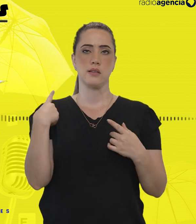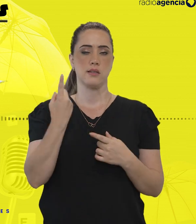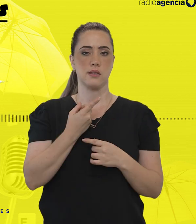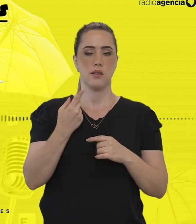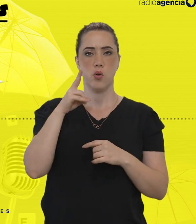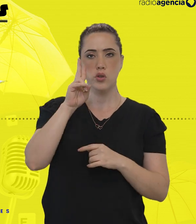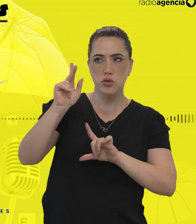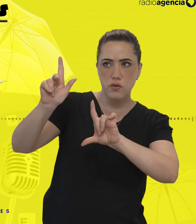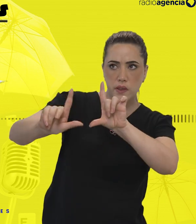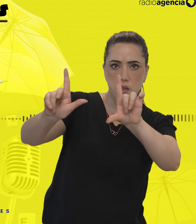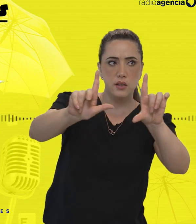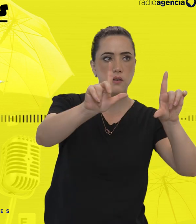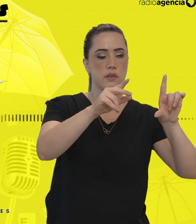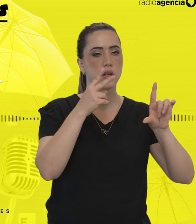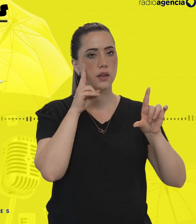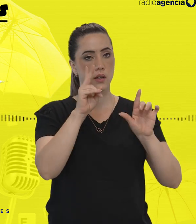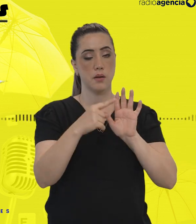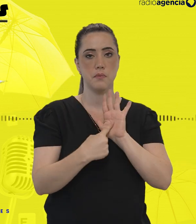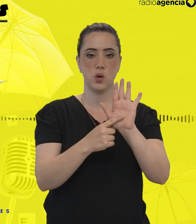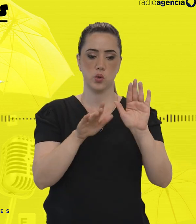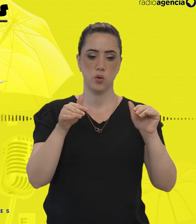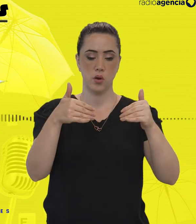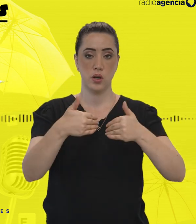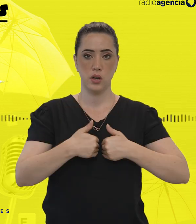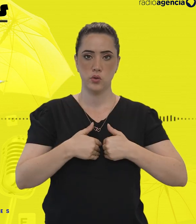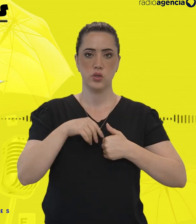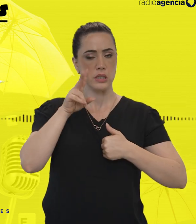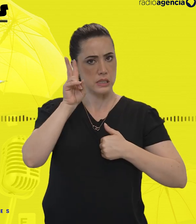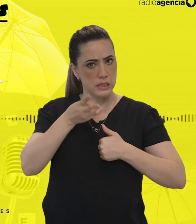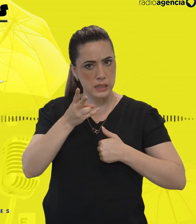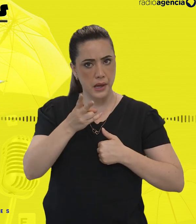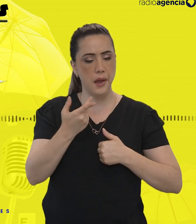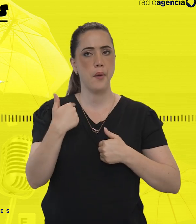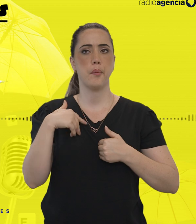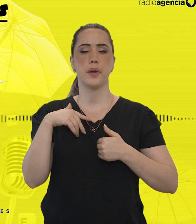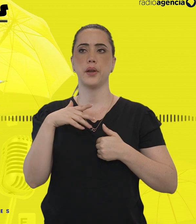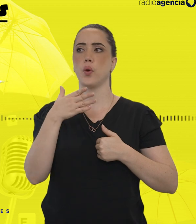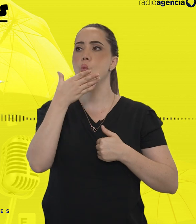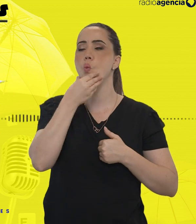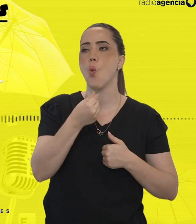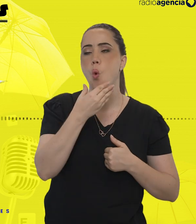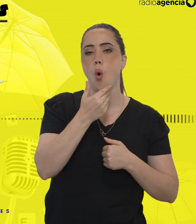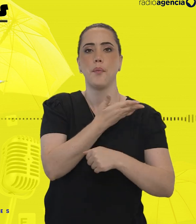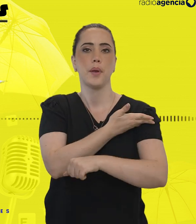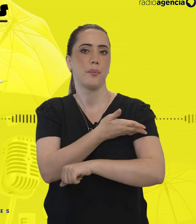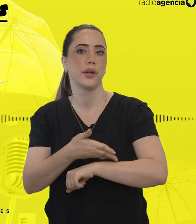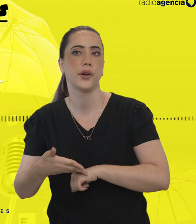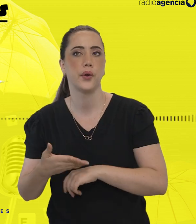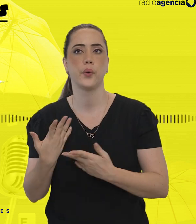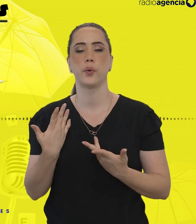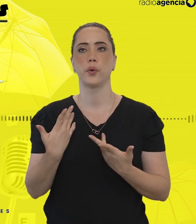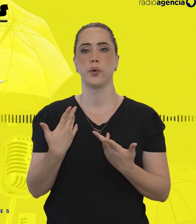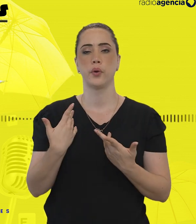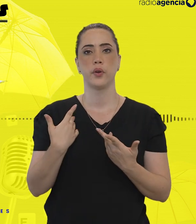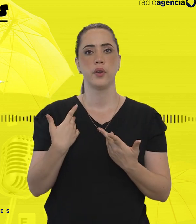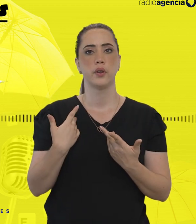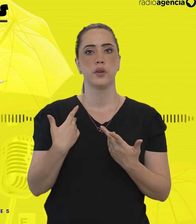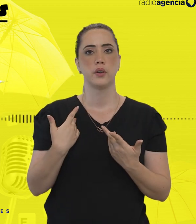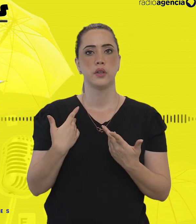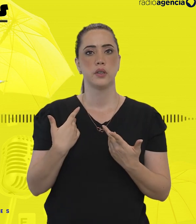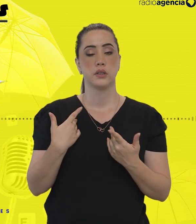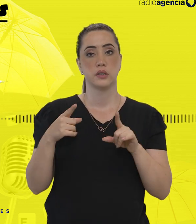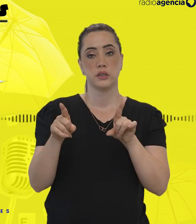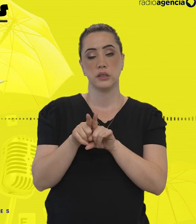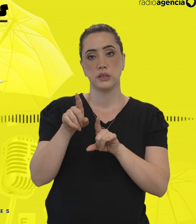da mídia, que coloca a pessoa autista como uma pessoa estereotipada, como um homem branco, gênio.